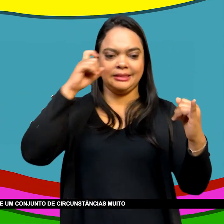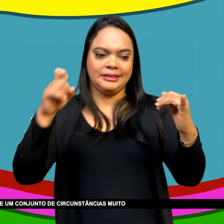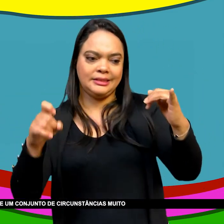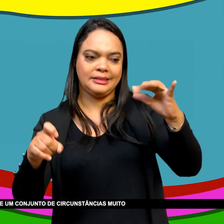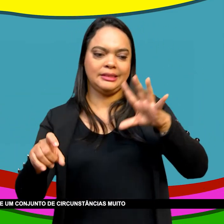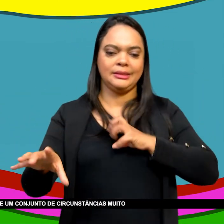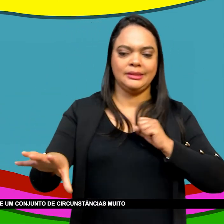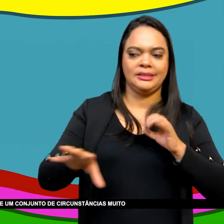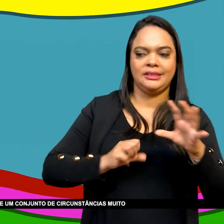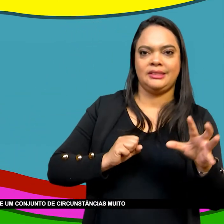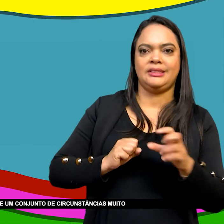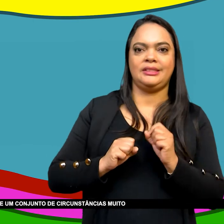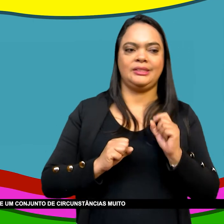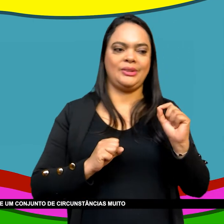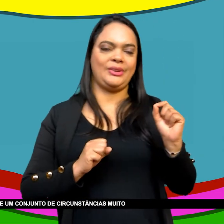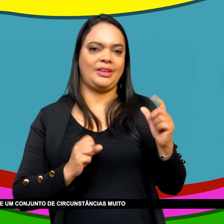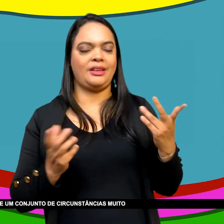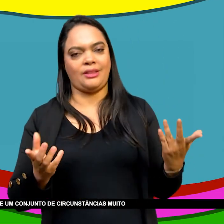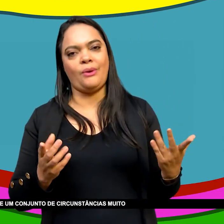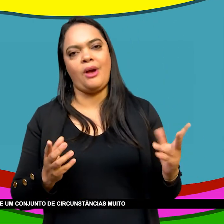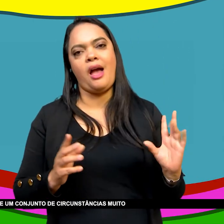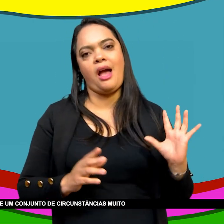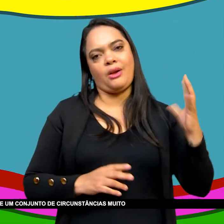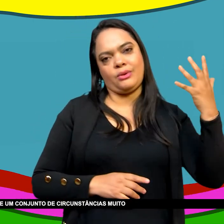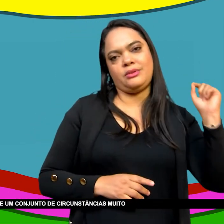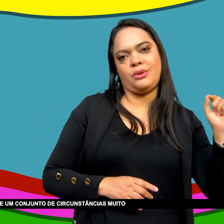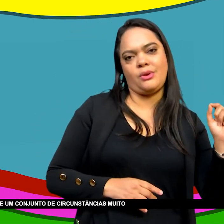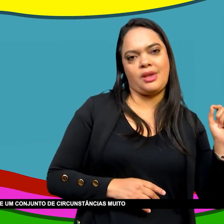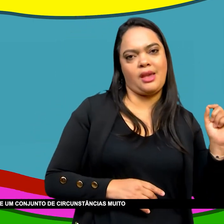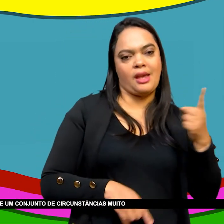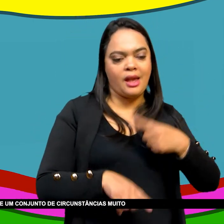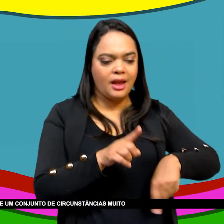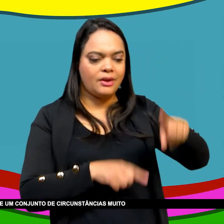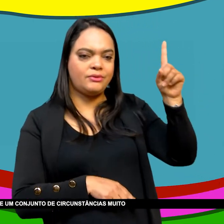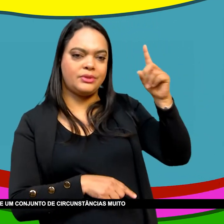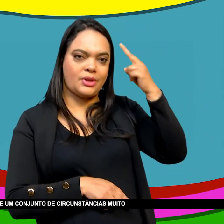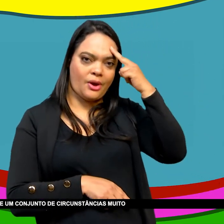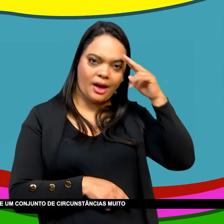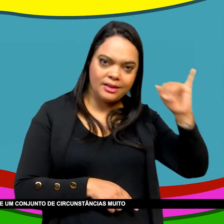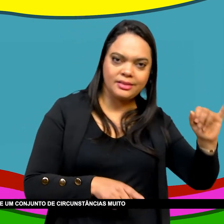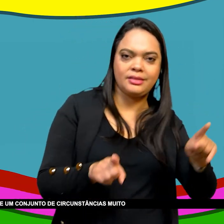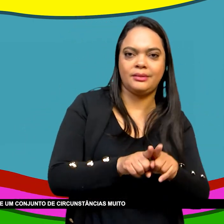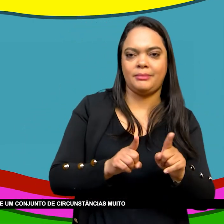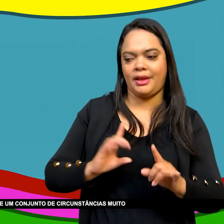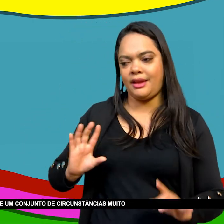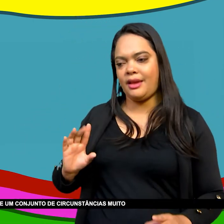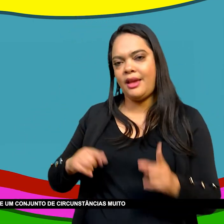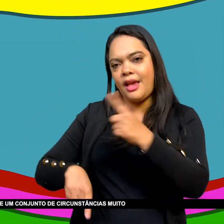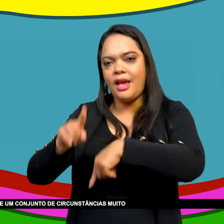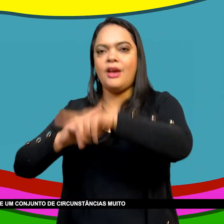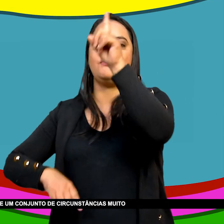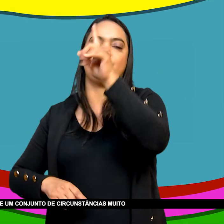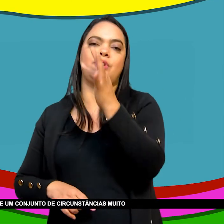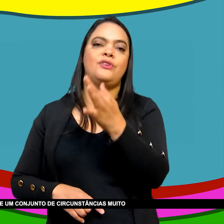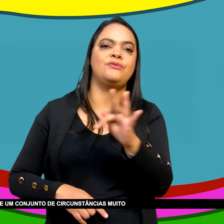Pós-Revolução Francesa Napoleão Então Você tem ali Um caldo Um